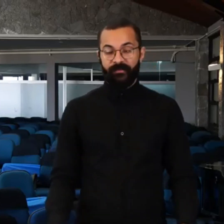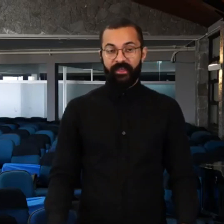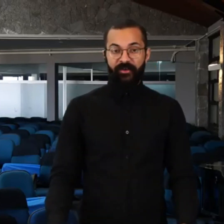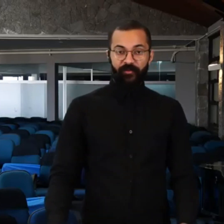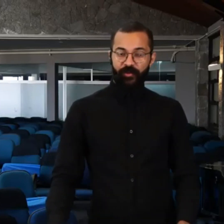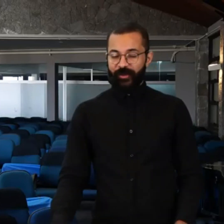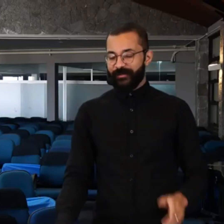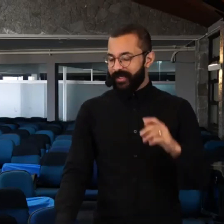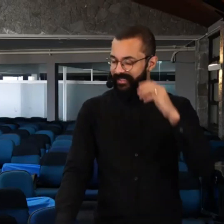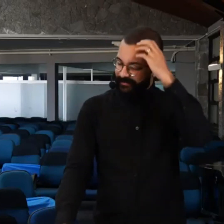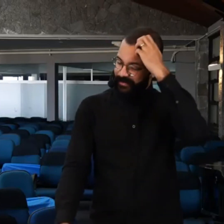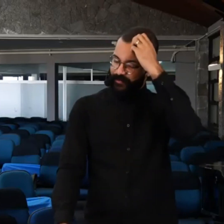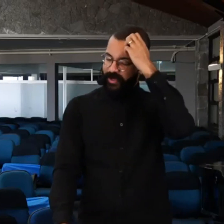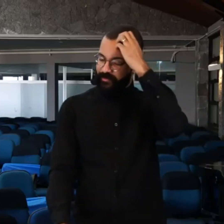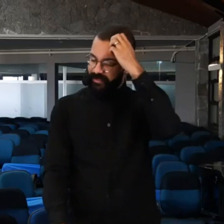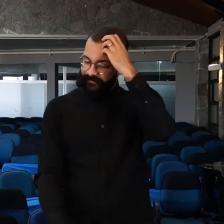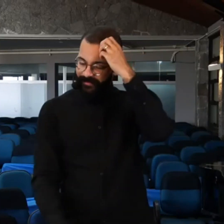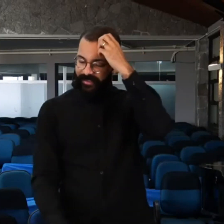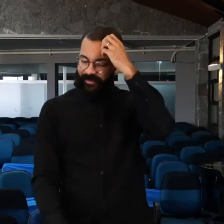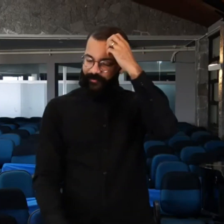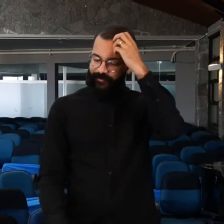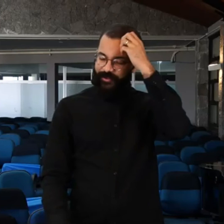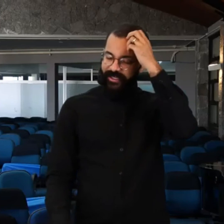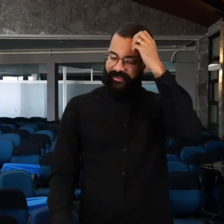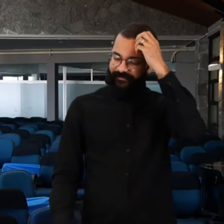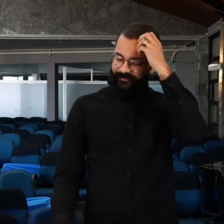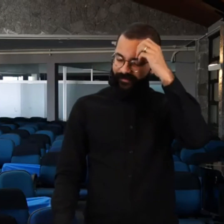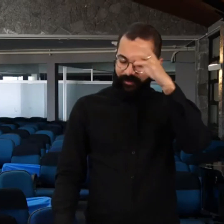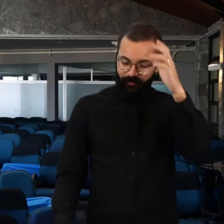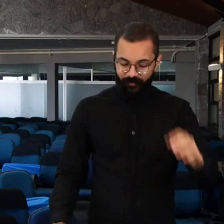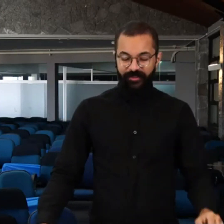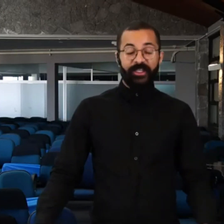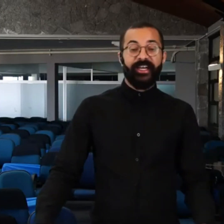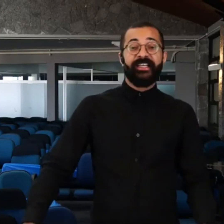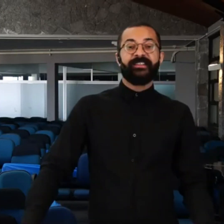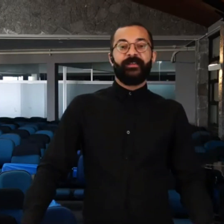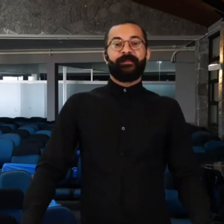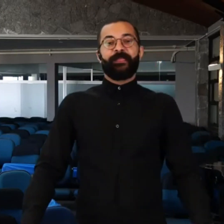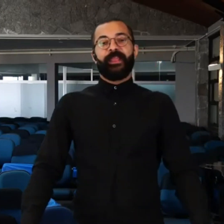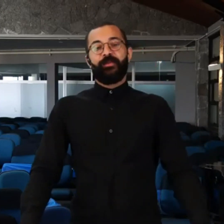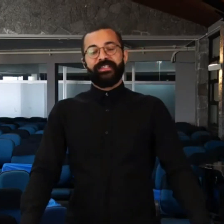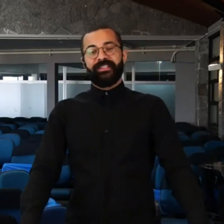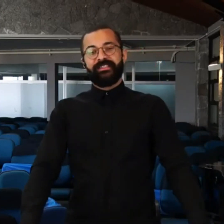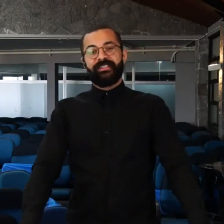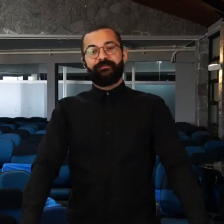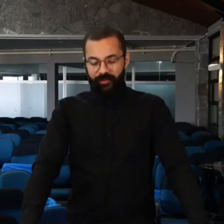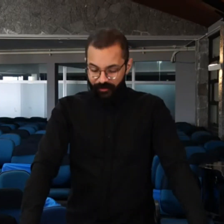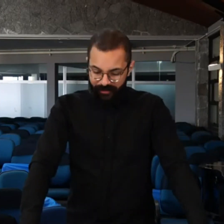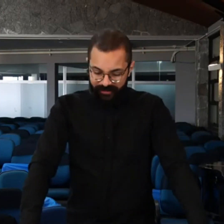Vou te contar uma experiência pessoal minha. Um dia, alguns anos atrás, eu pensei assim, poxa, eu preciso